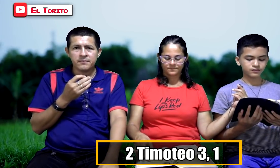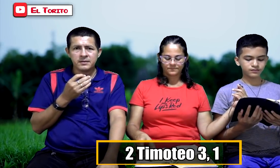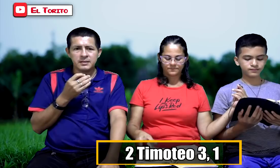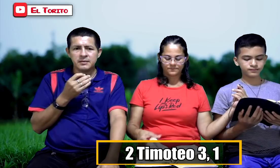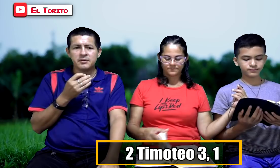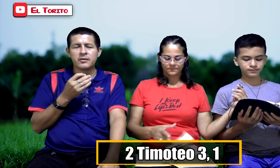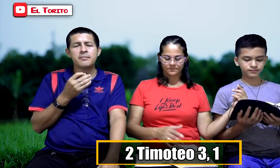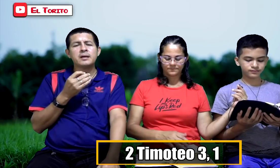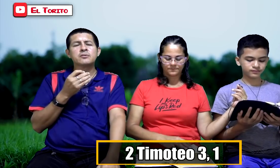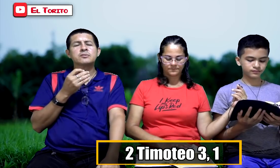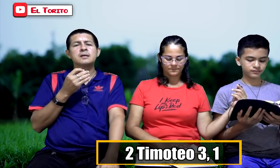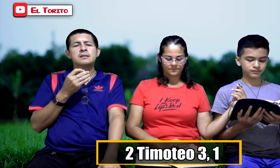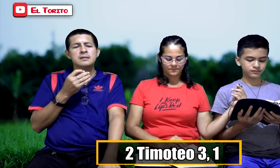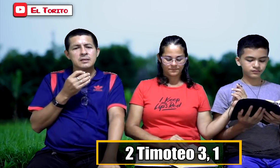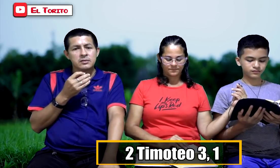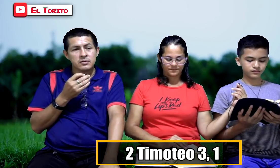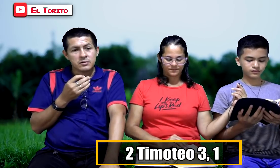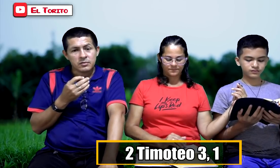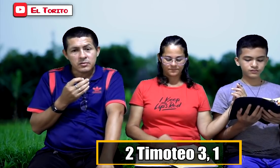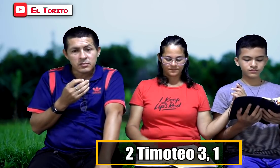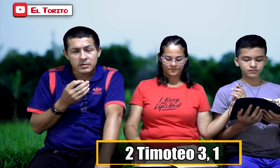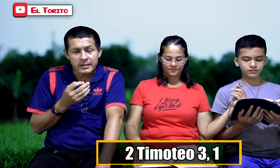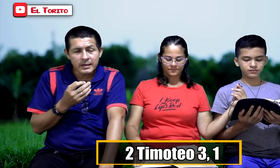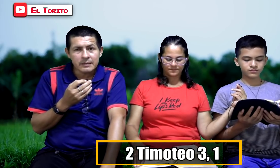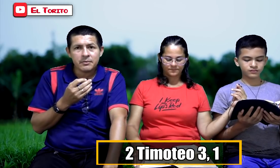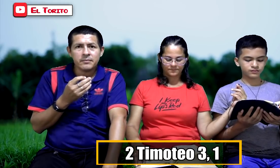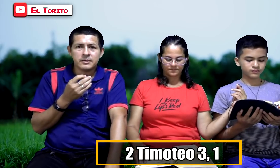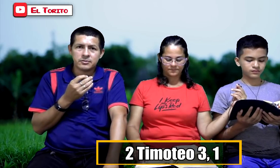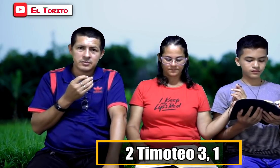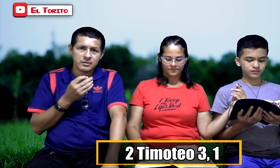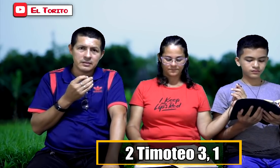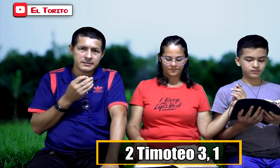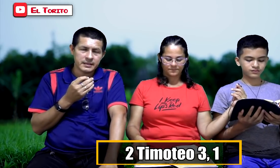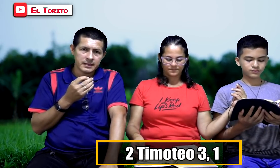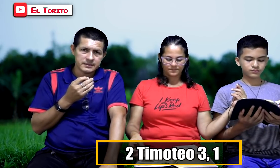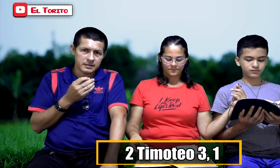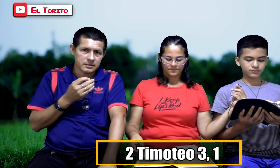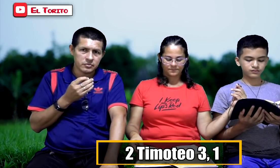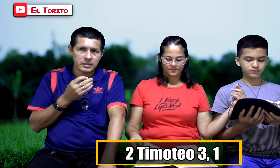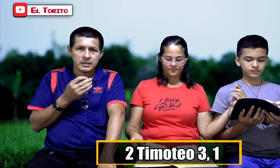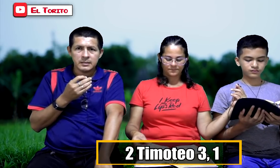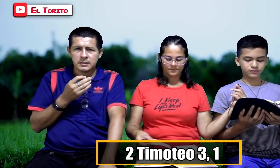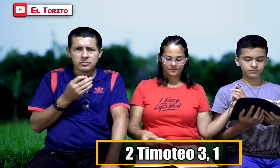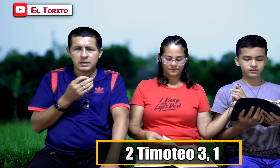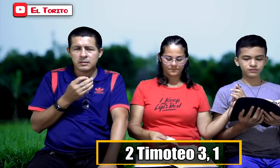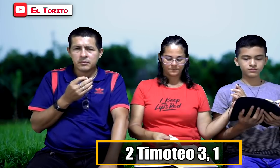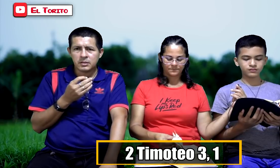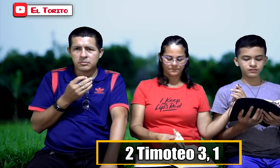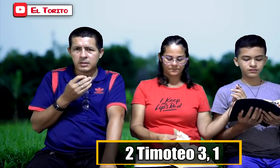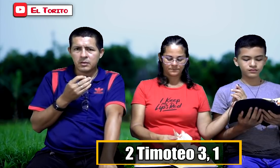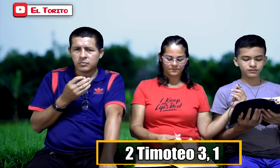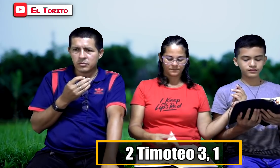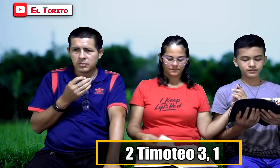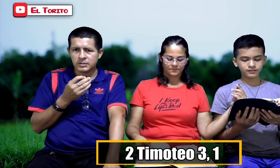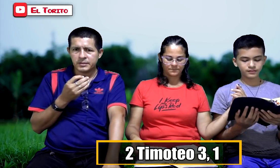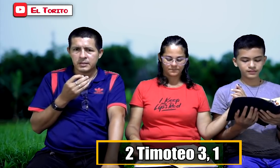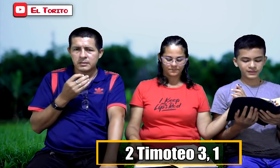difíciles y nos vamos a encontrar con lo que ya hemos visto según la Sagrada Escritura. Segunda de Timoteo 3, 1 y siguiente.